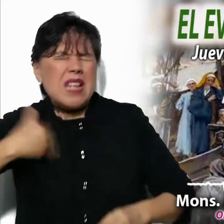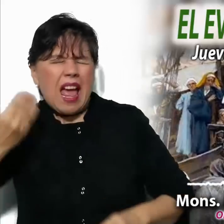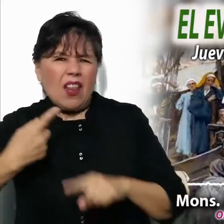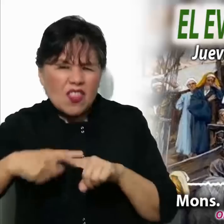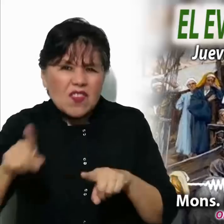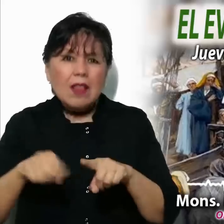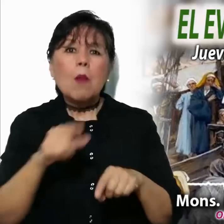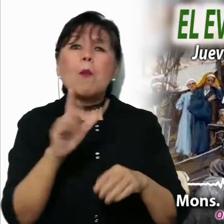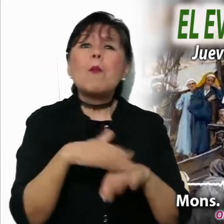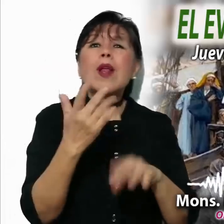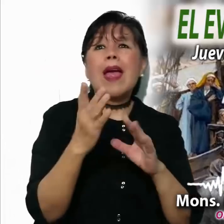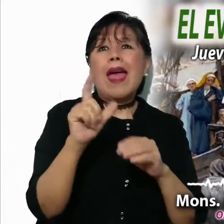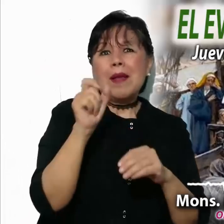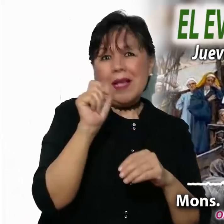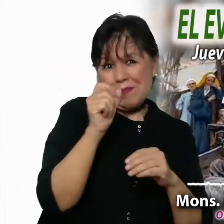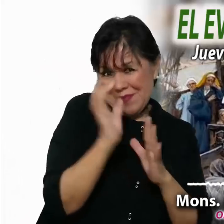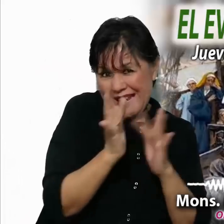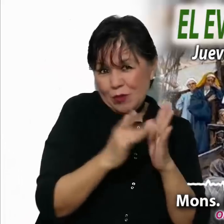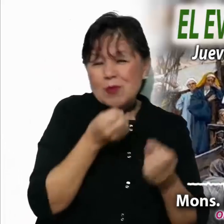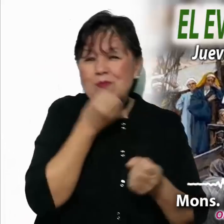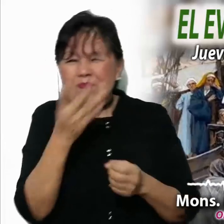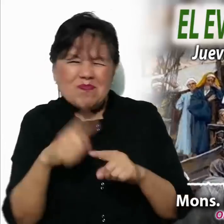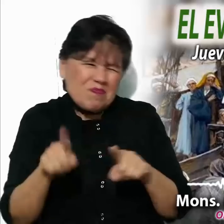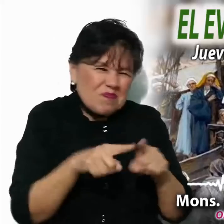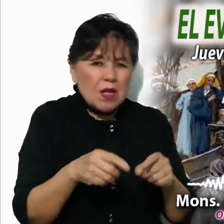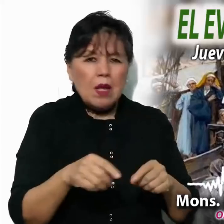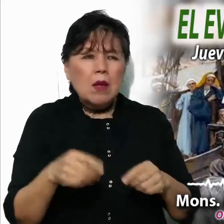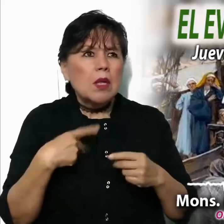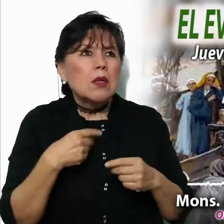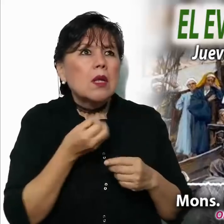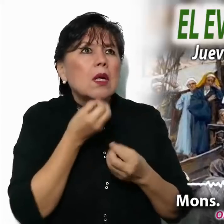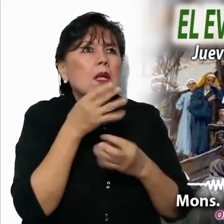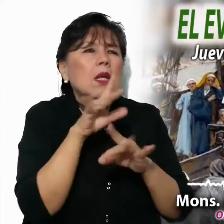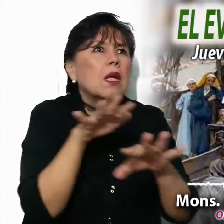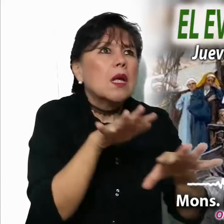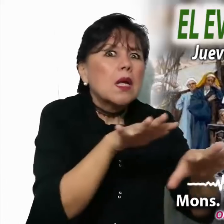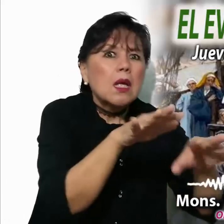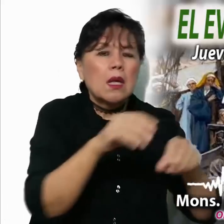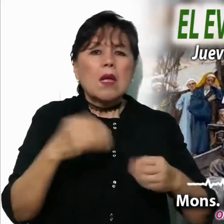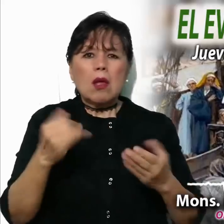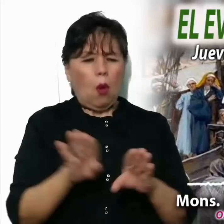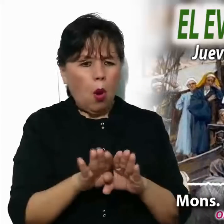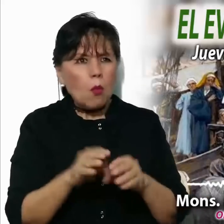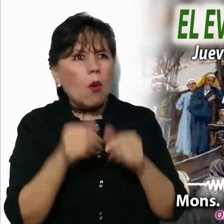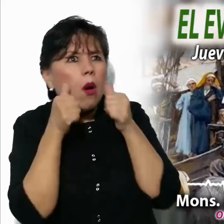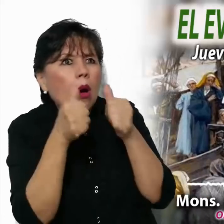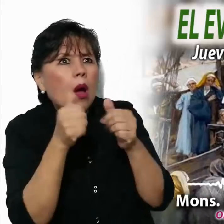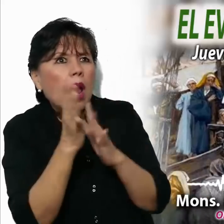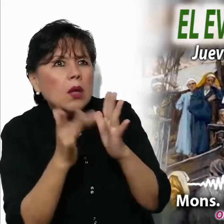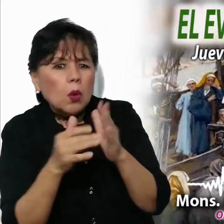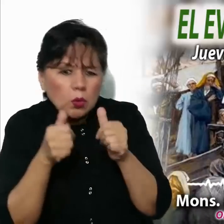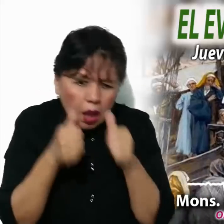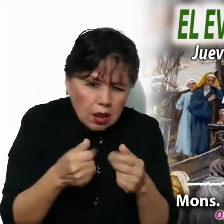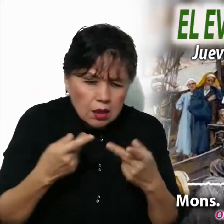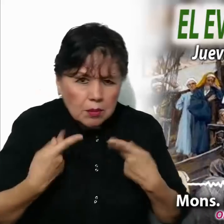escuchan la autoridad de sus palabras, cuando miran cómo acoge a los enfermos y a todos los que